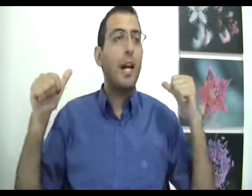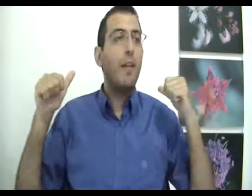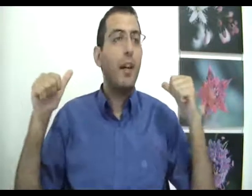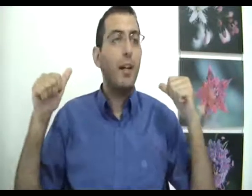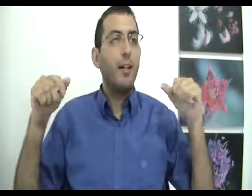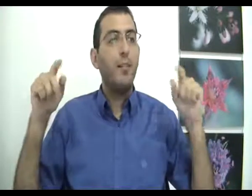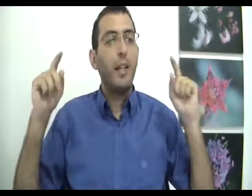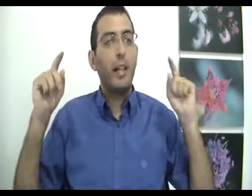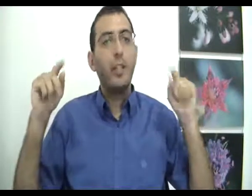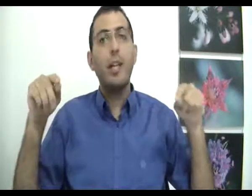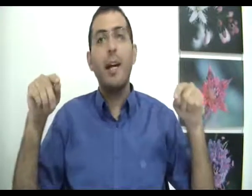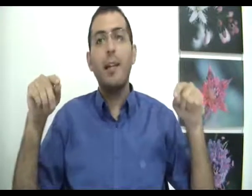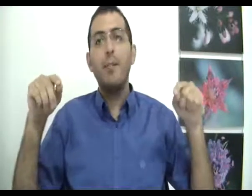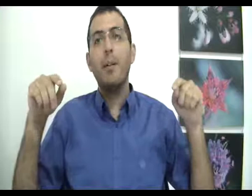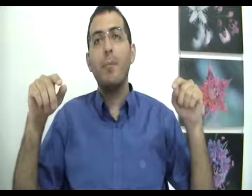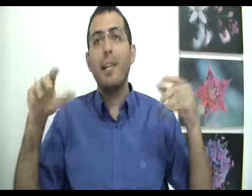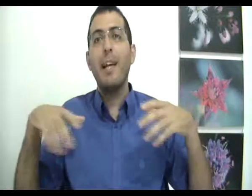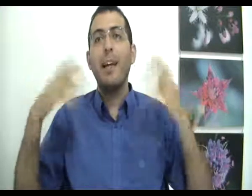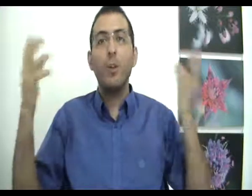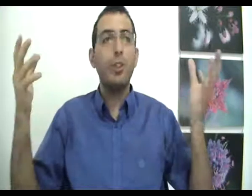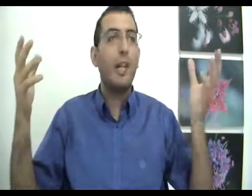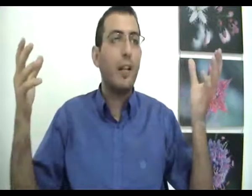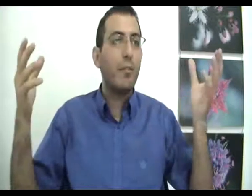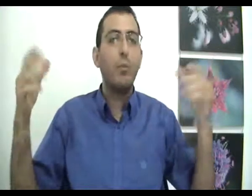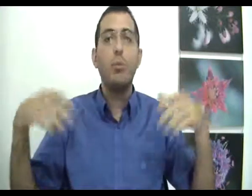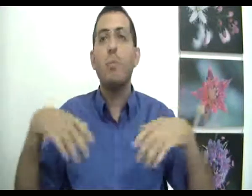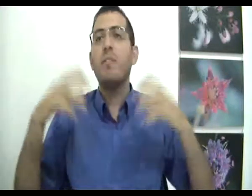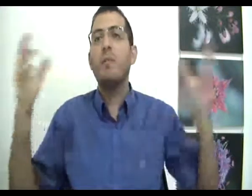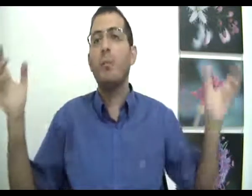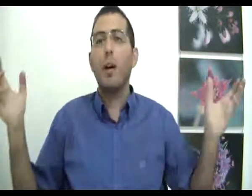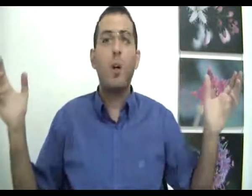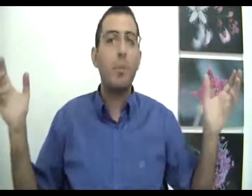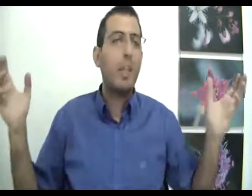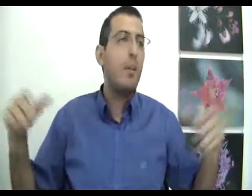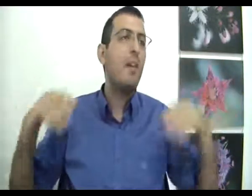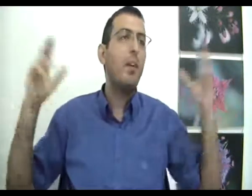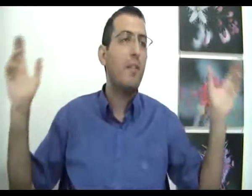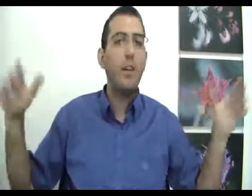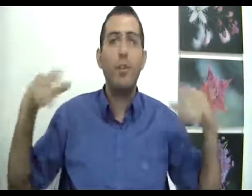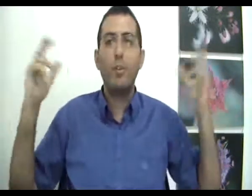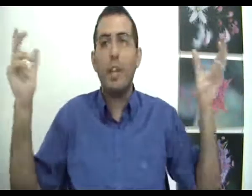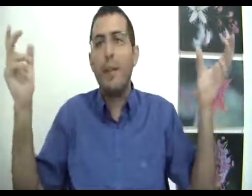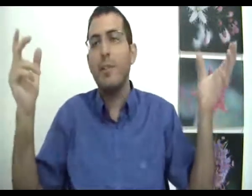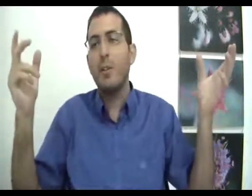העבר, וכאשר האדם מגיע לאושר והכל אופטימי והכל יפה וטוב ונחמד אצלו,